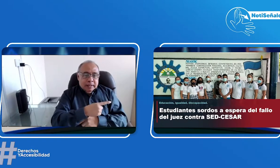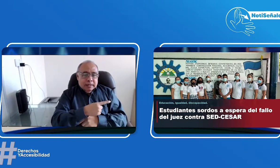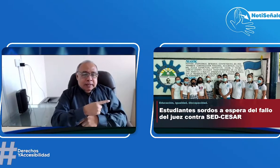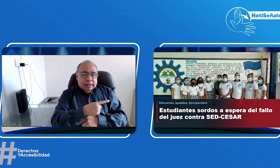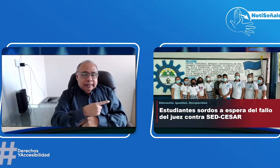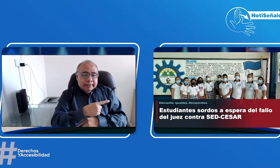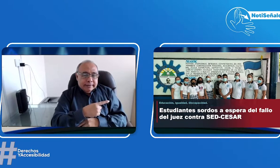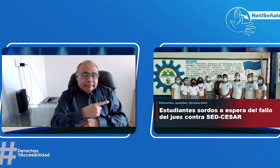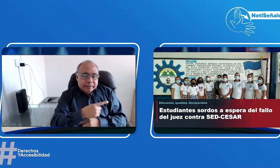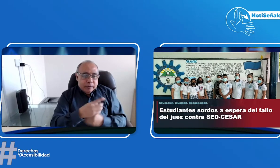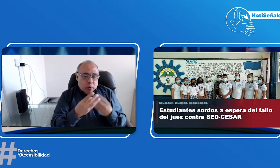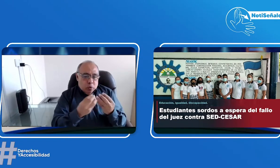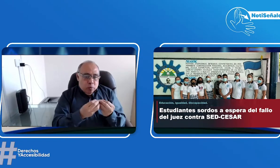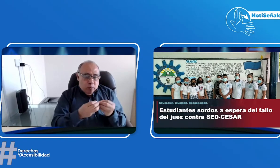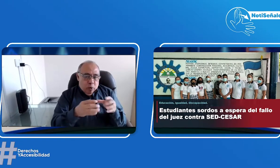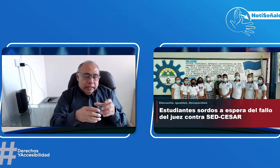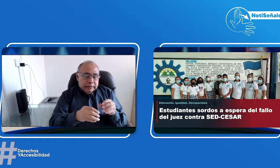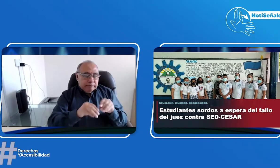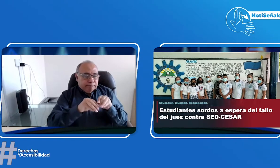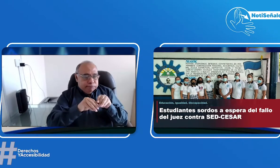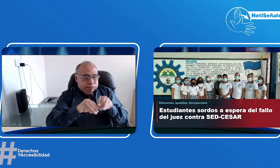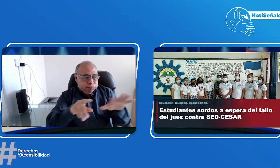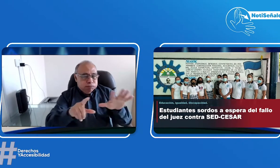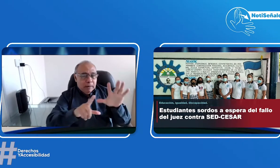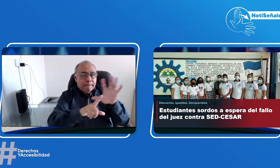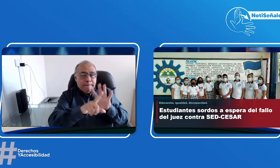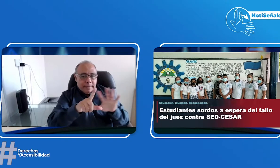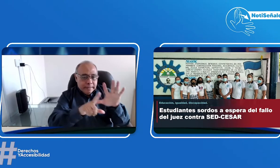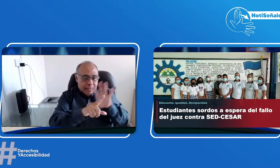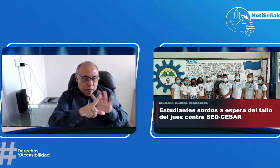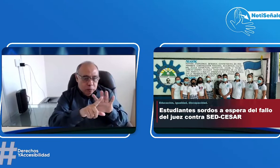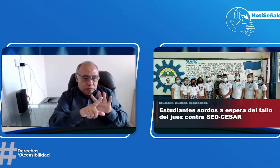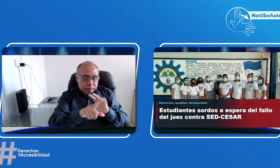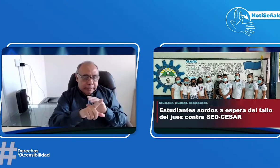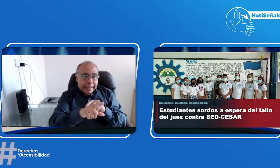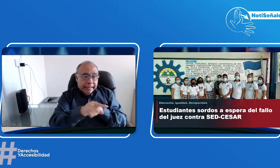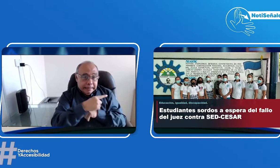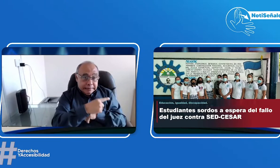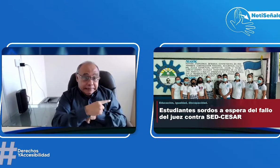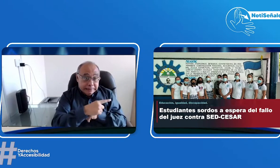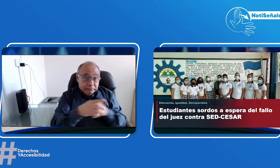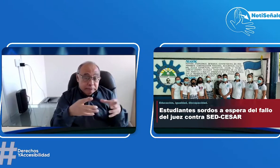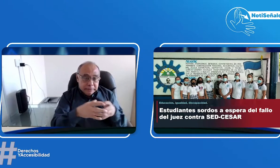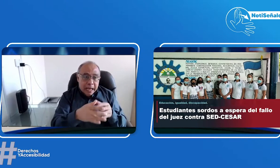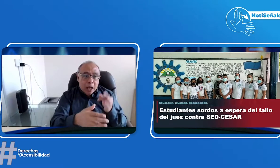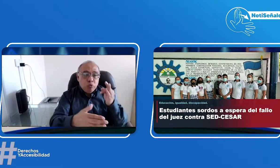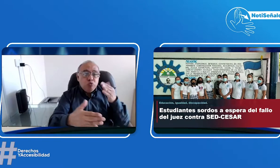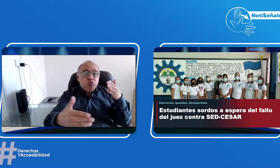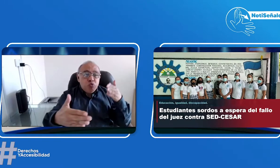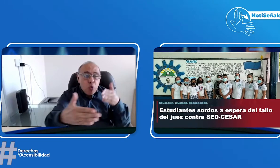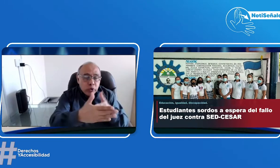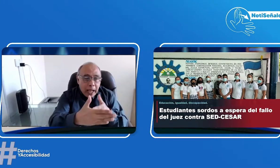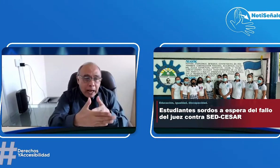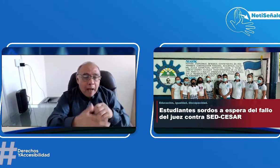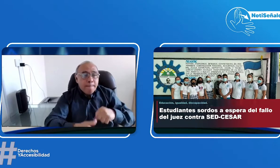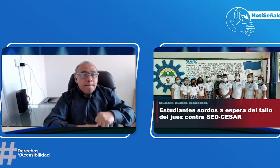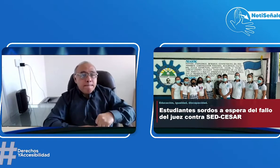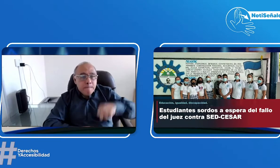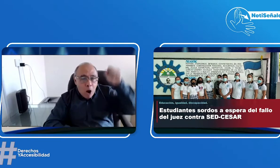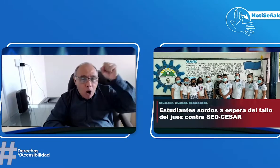pero resulta que no se ha logrado hacer mucho allí, y precisamente pues para eso tenemos este video de